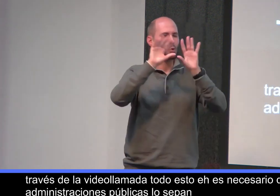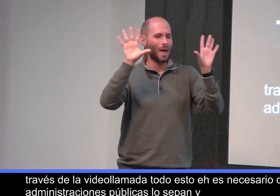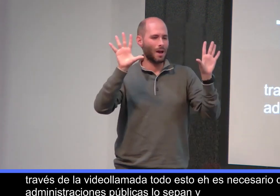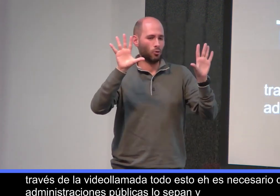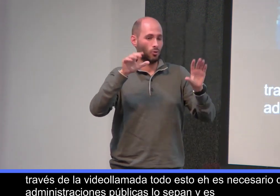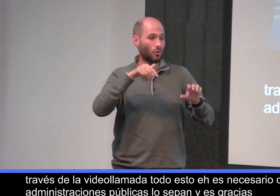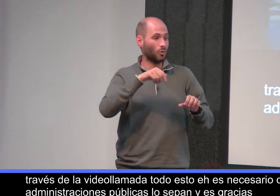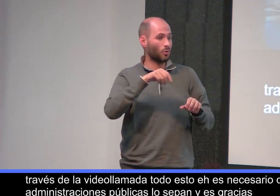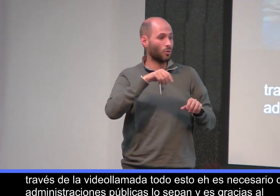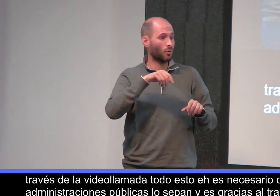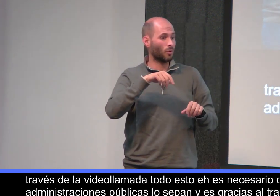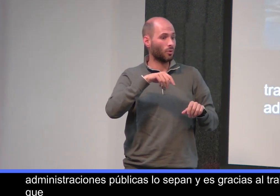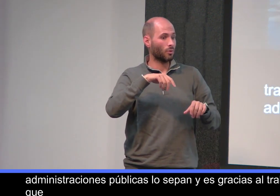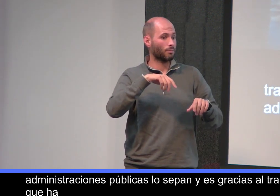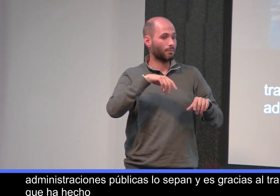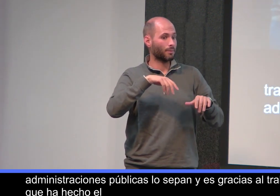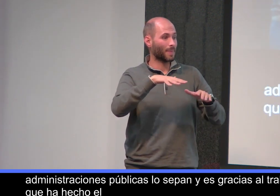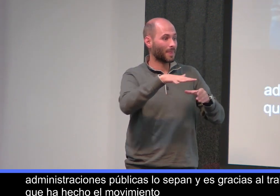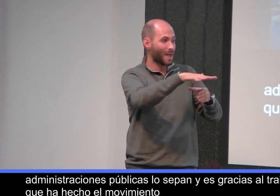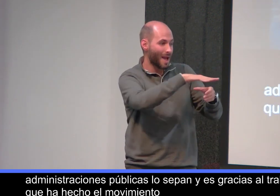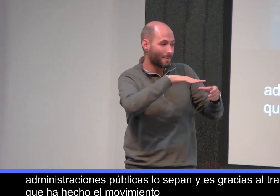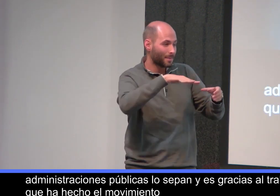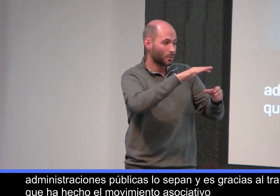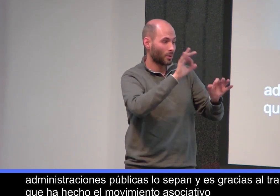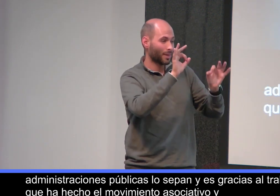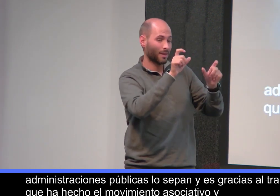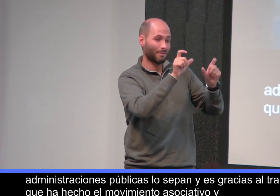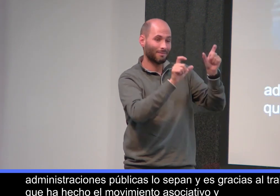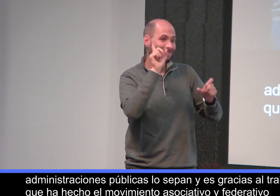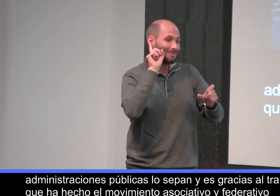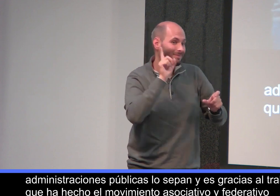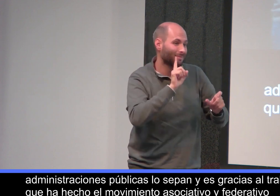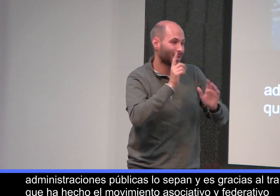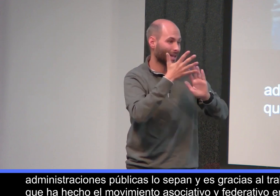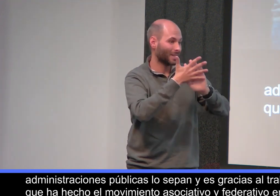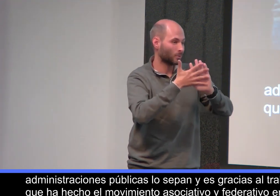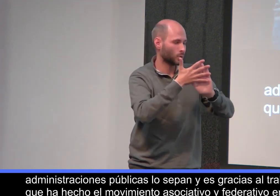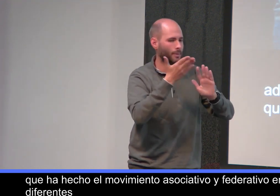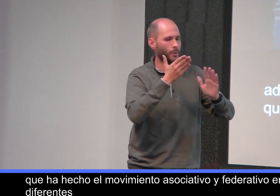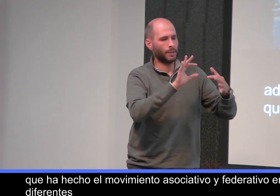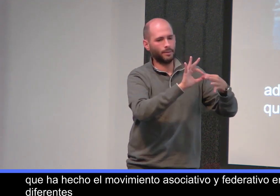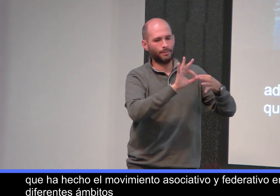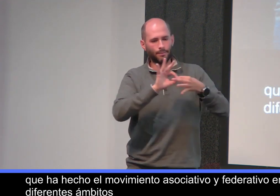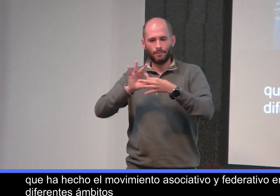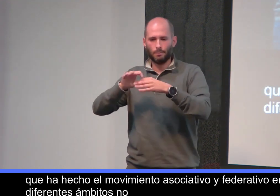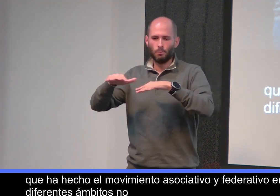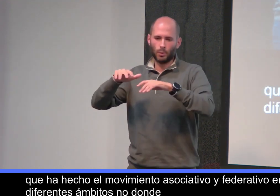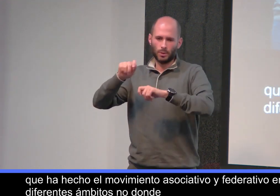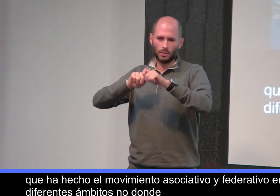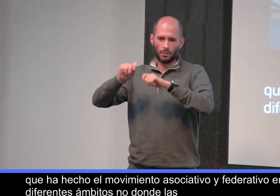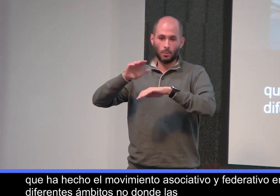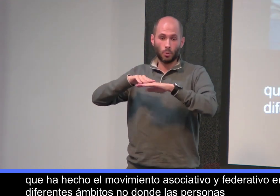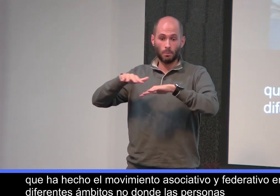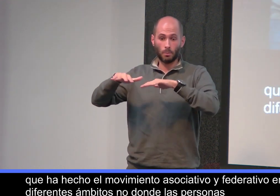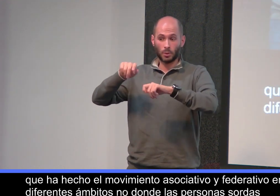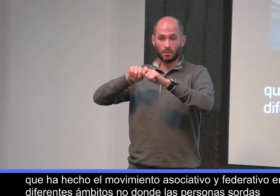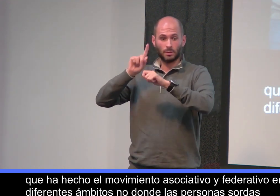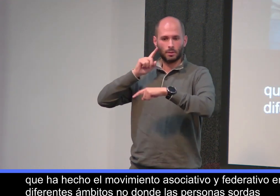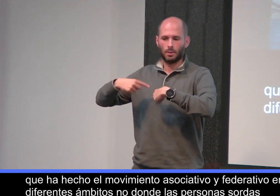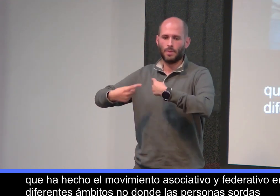al trabajo que ha hecho el movimiento asociativo y federativo en los diferentes ámbitos, ¿no? Donde las personas sordas dentro del